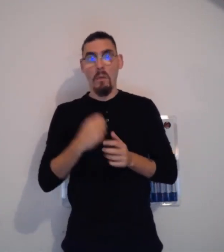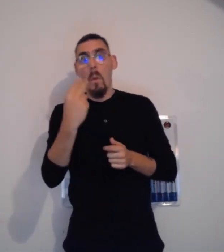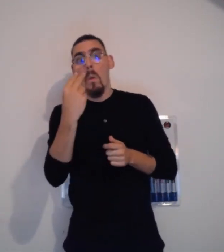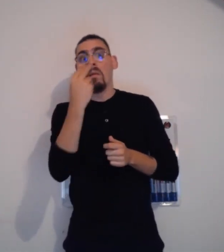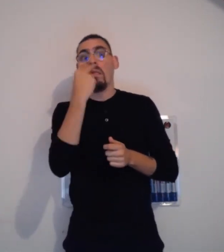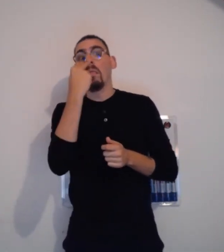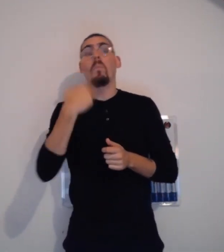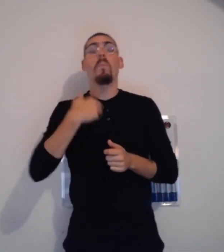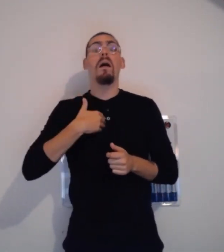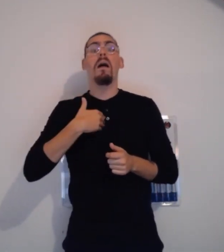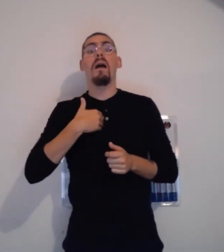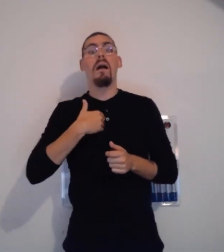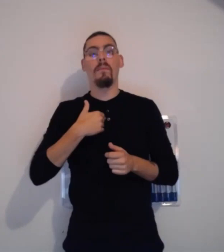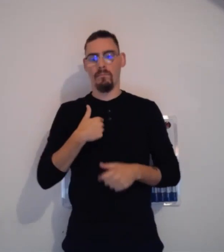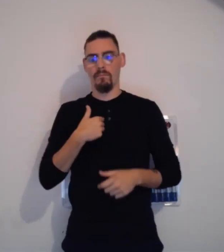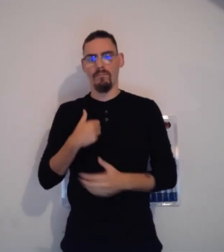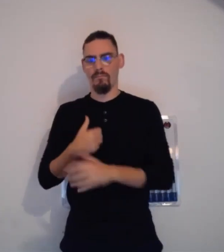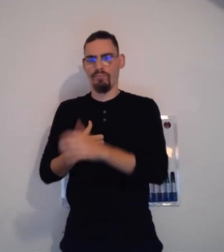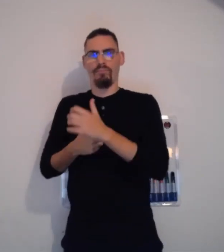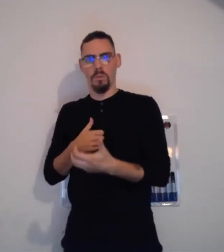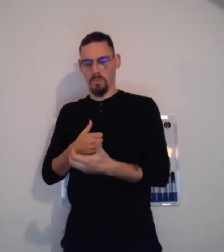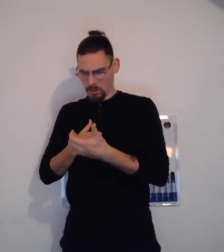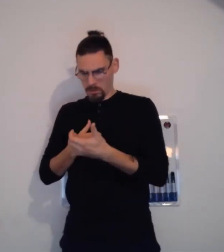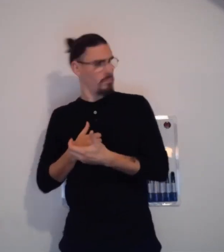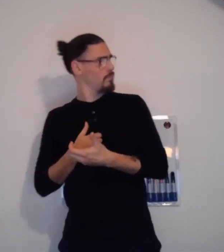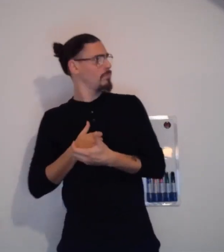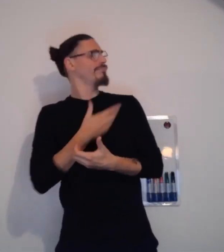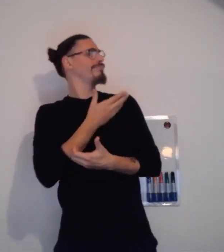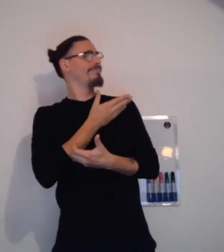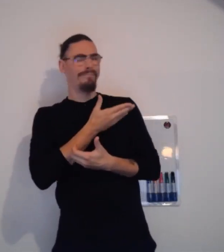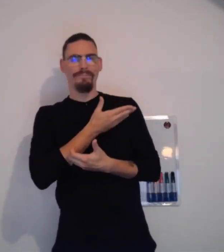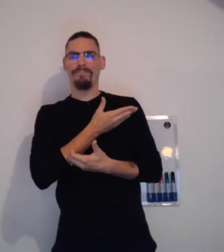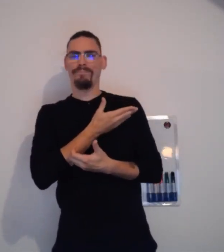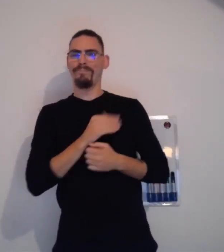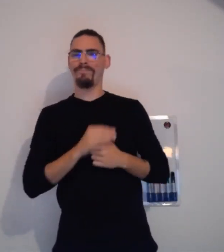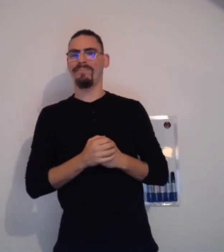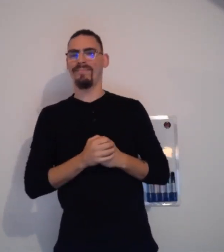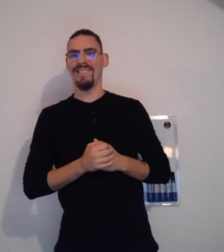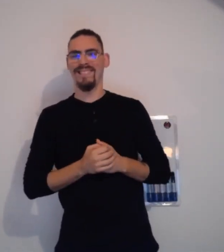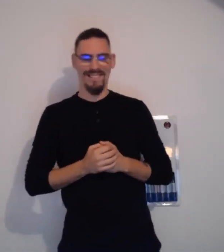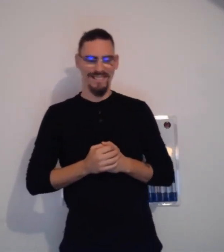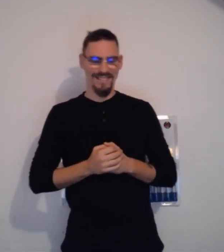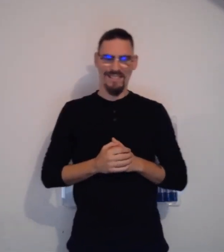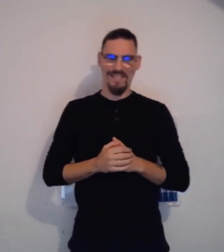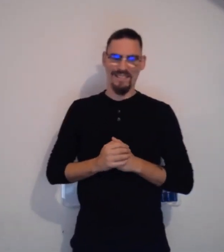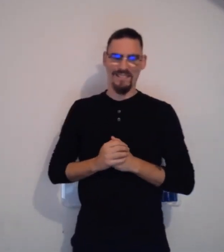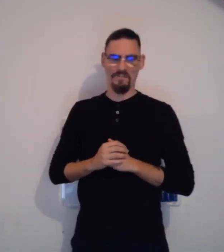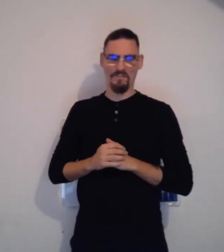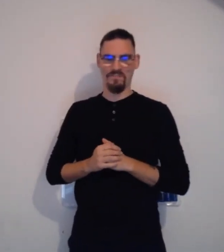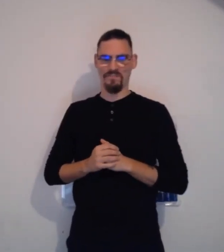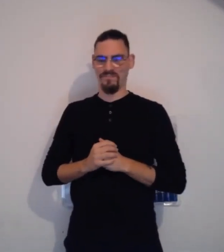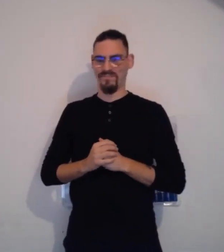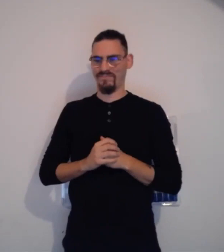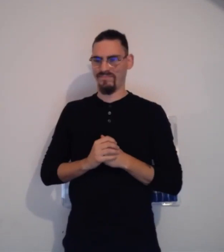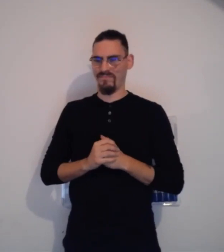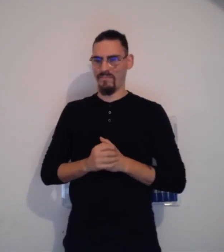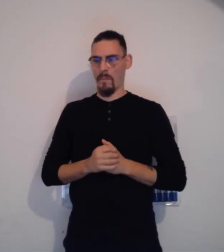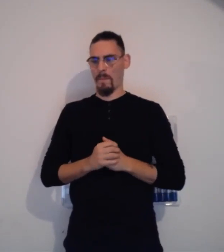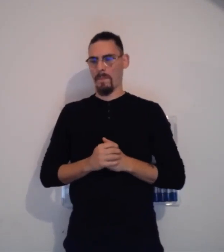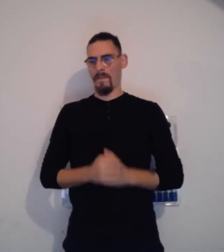SMS, ou on peut envoyer un petit SMS en disant, Regarde-moi, la personne va peut-être sentir son portable vibrer, va